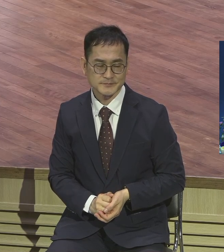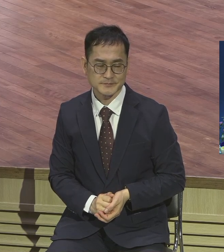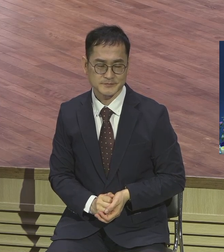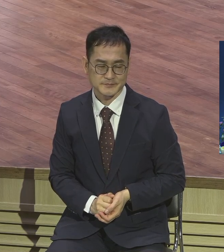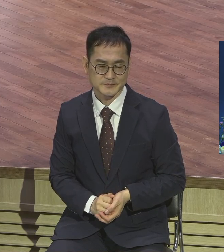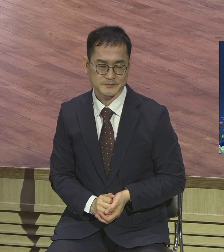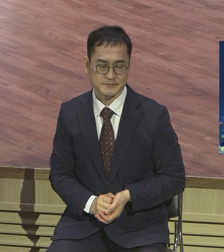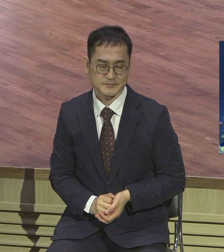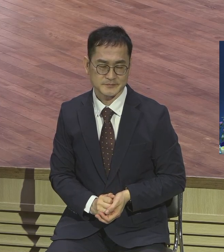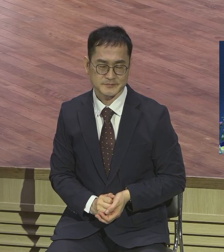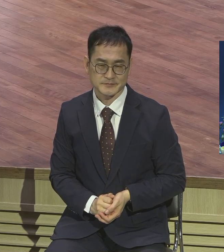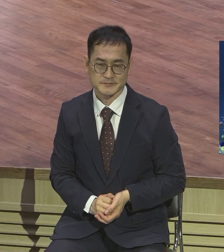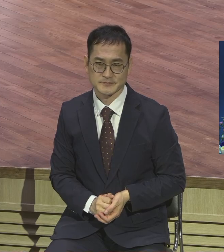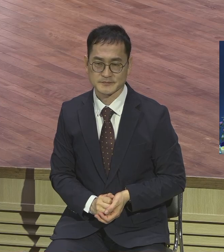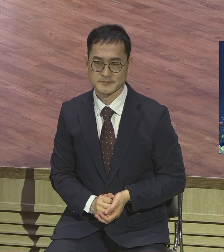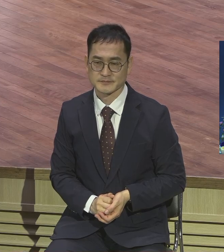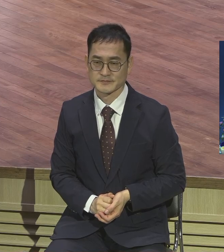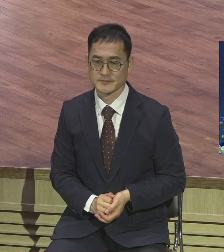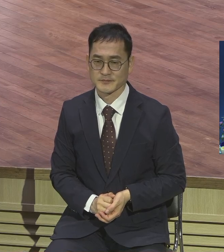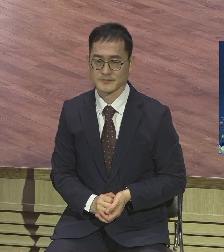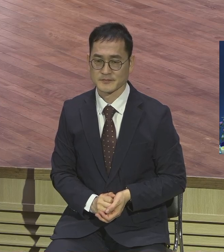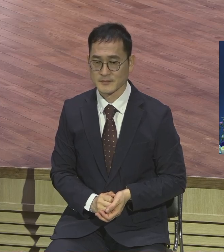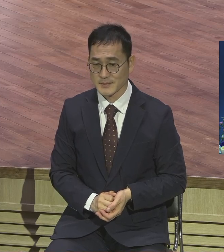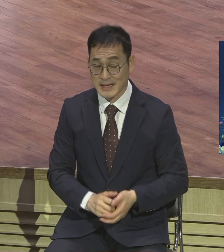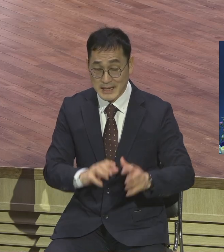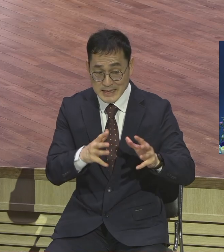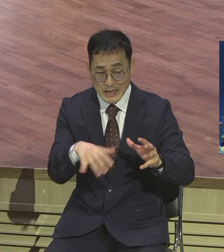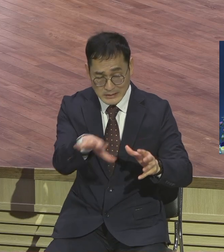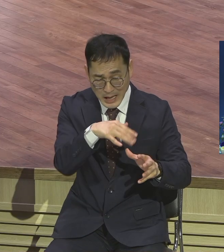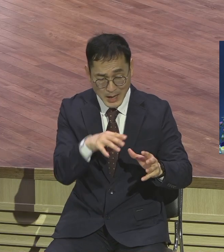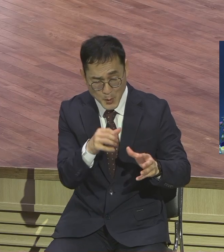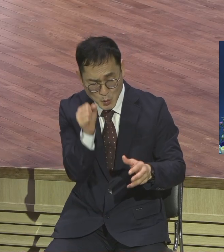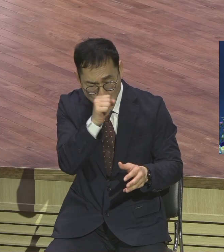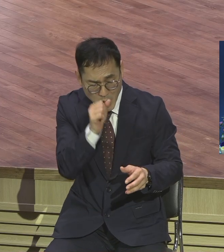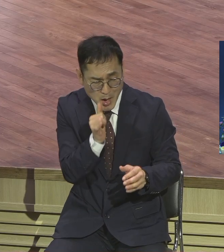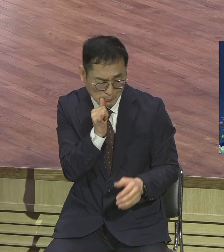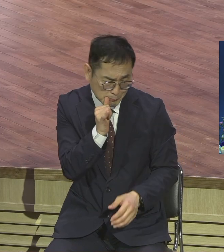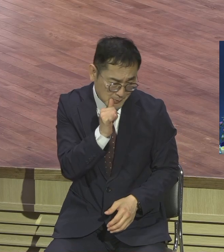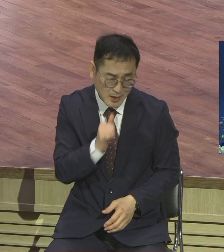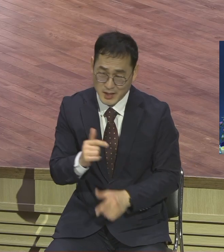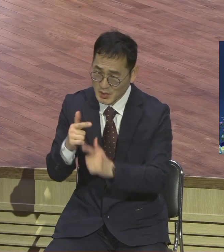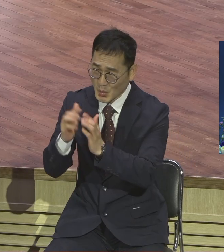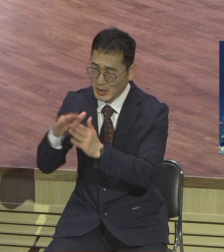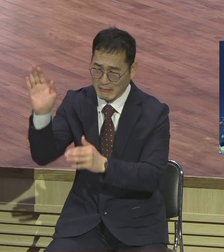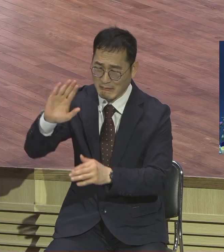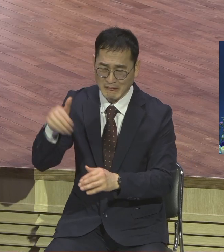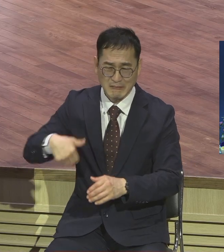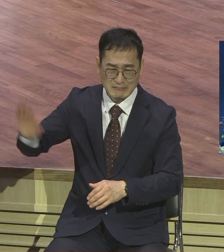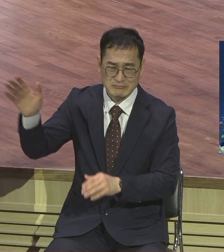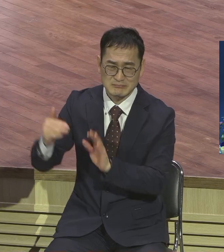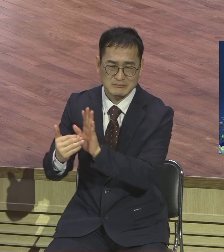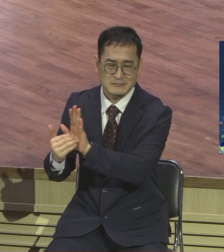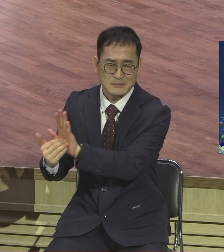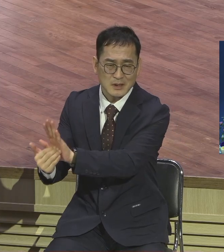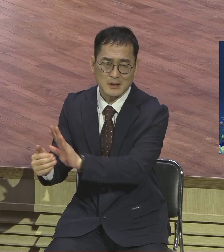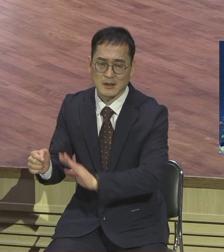교회 다 내는 흉내되는 그 수준 가지고 어떻게 제자의 삶을 살겠어요 나중에 다 다 무너지는데 다